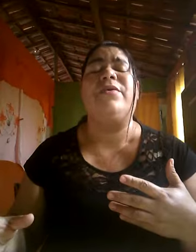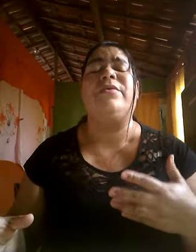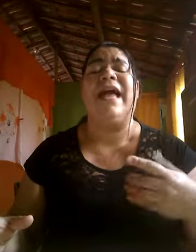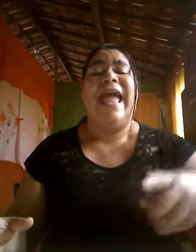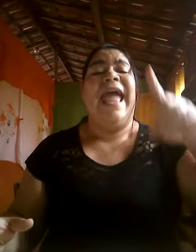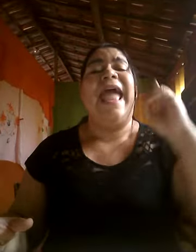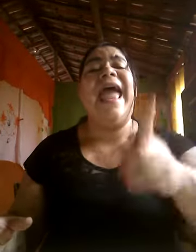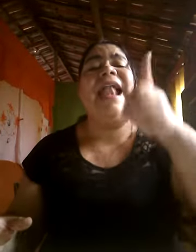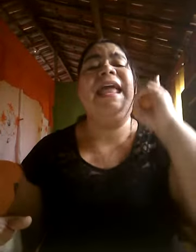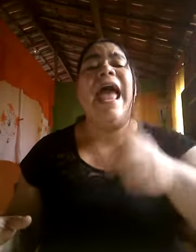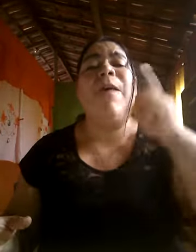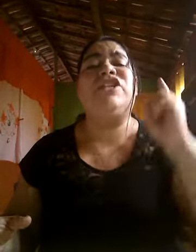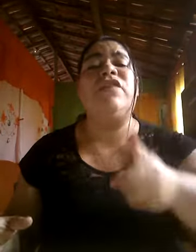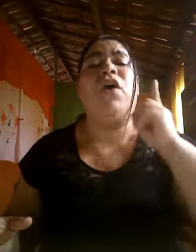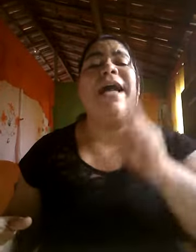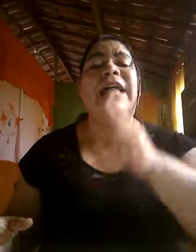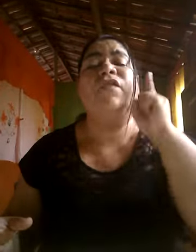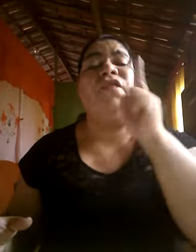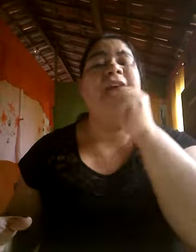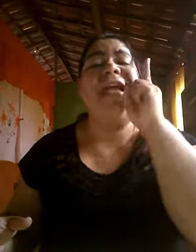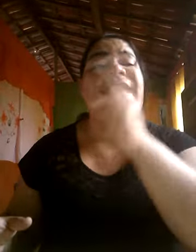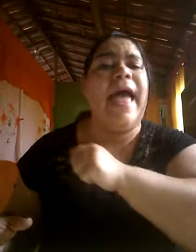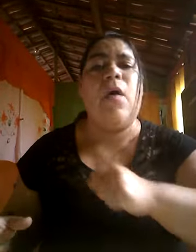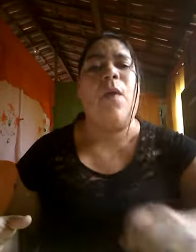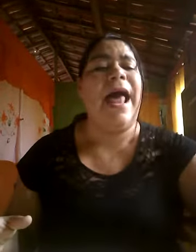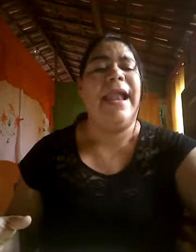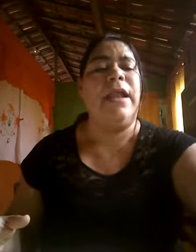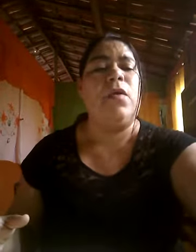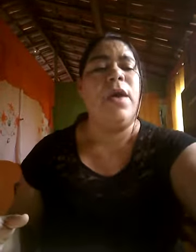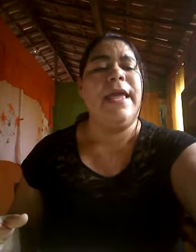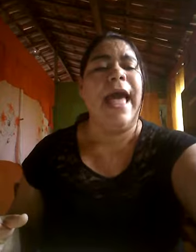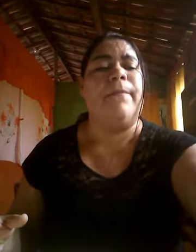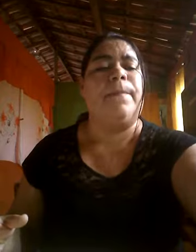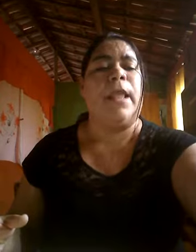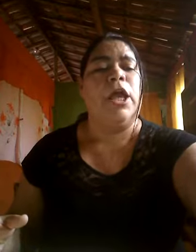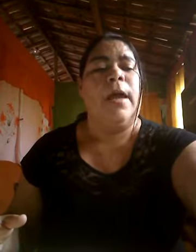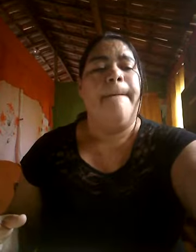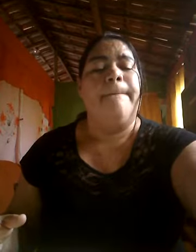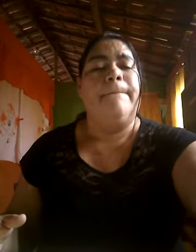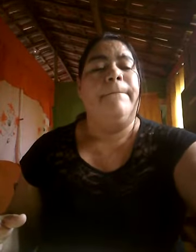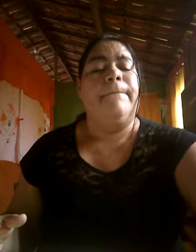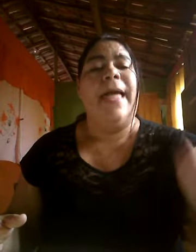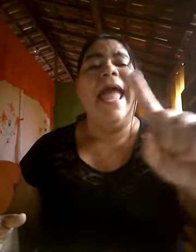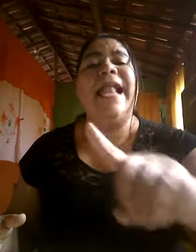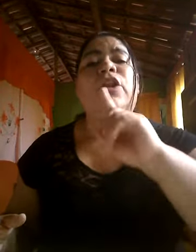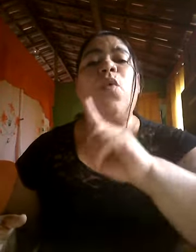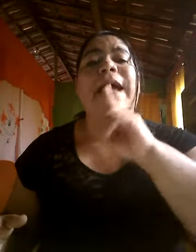Ele é o advogado fiel Ele nunca